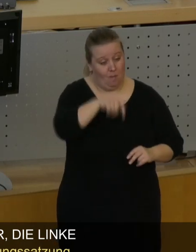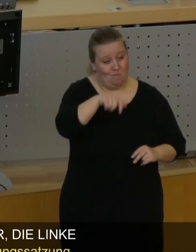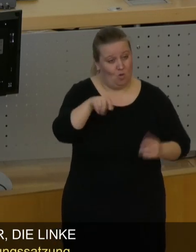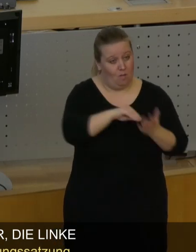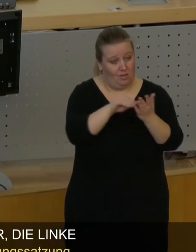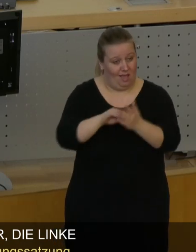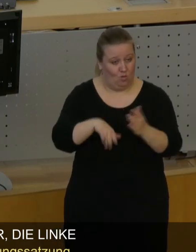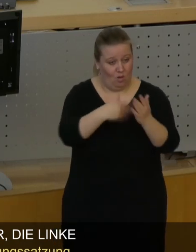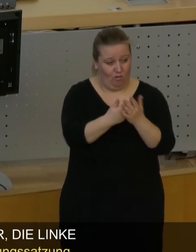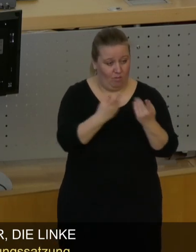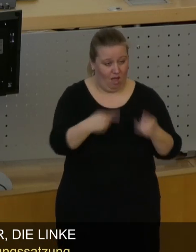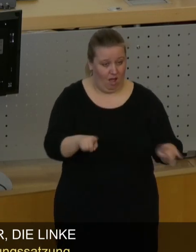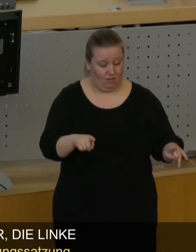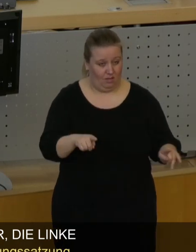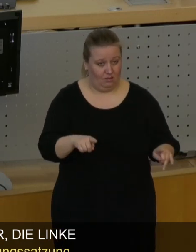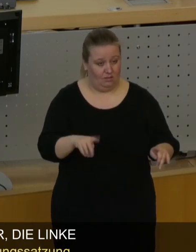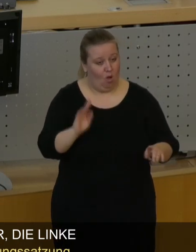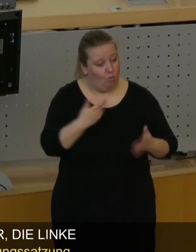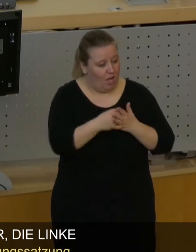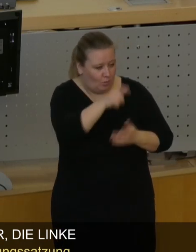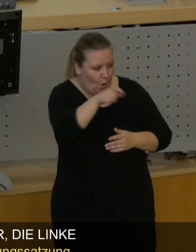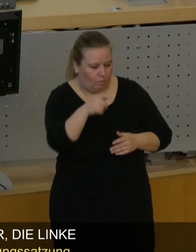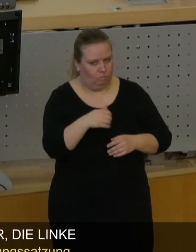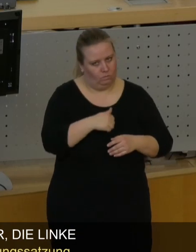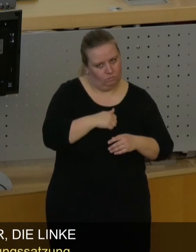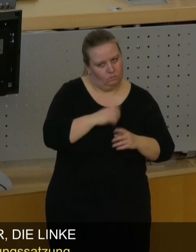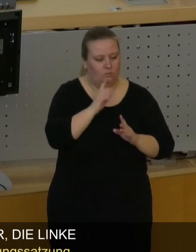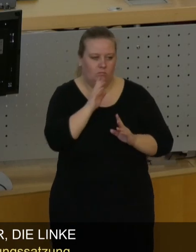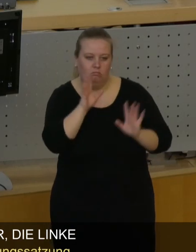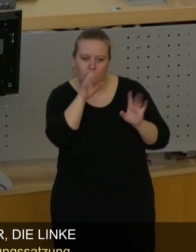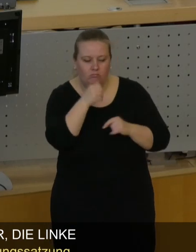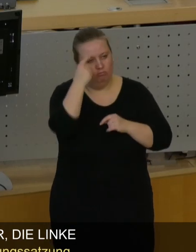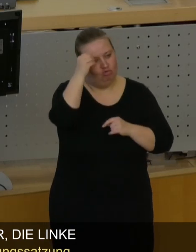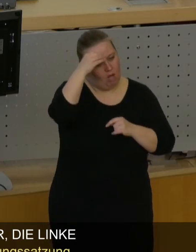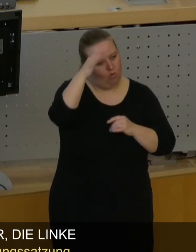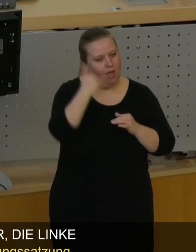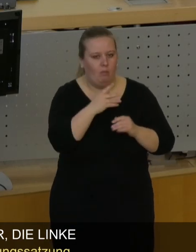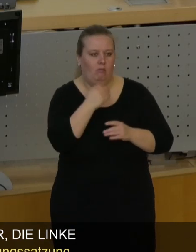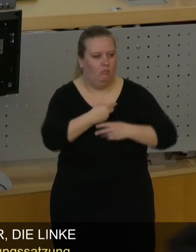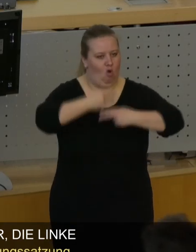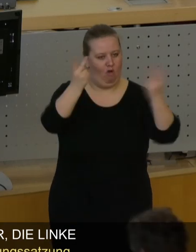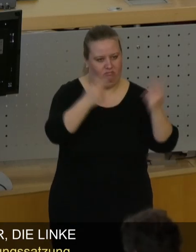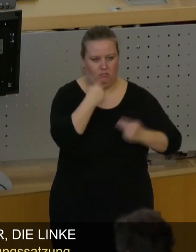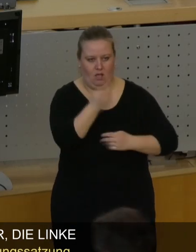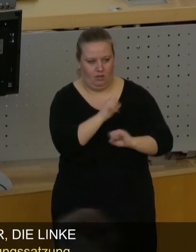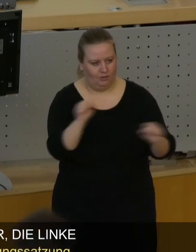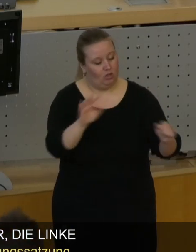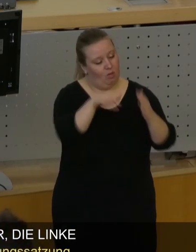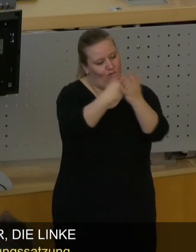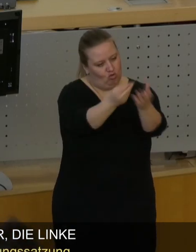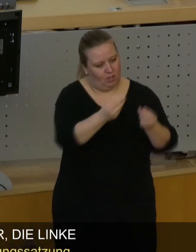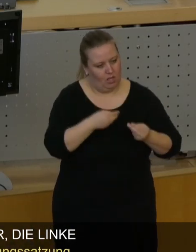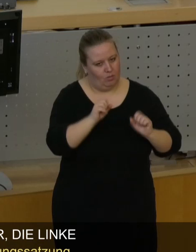Bürgerbeteiligungssatzung steht, ist es auch, eben jene Bürgerinnen und Bürger zu aktivieren, ihre Meinung zu sagen, ihre Vorschläge